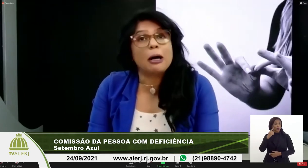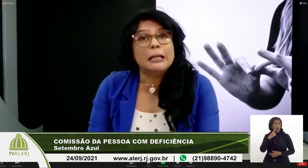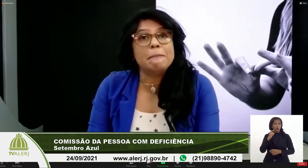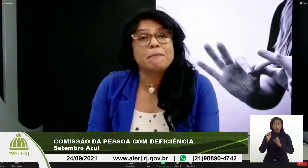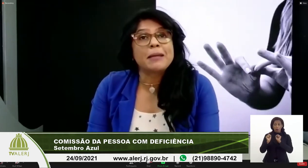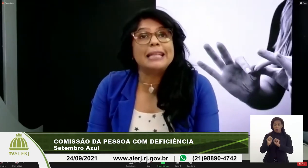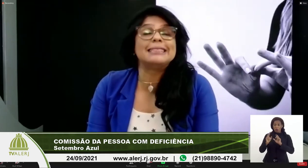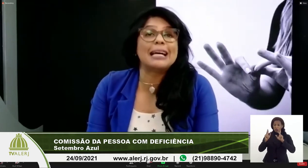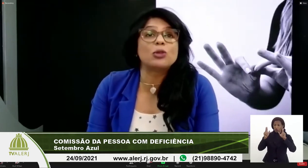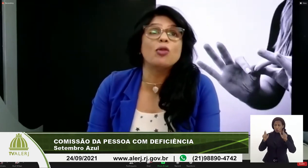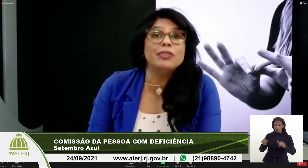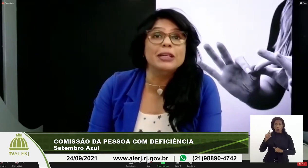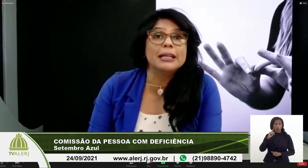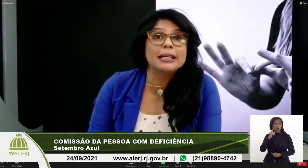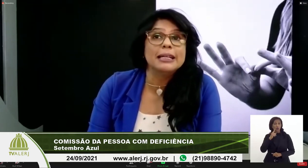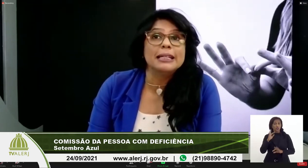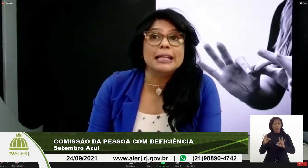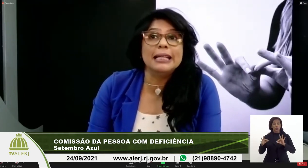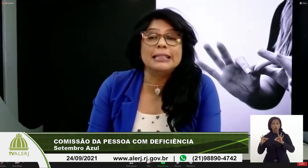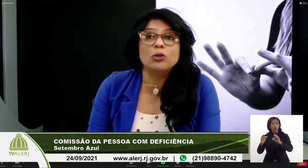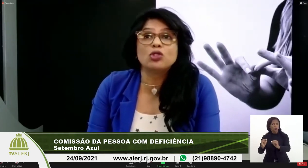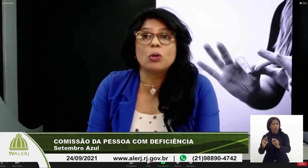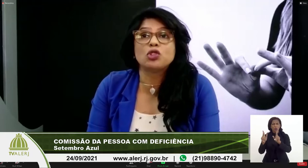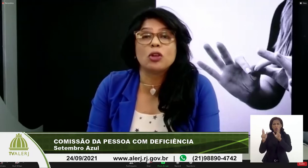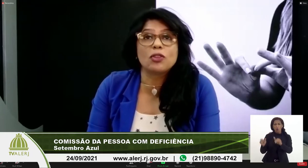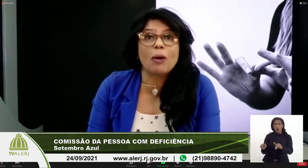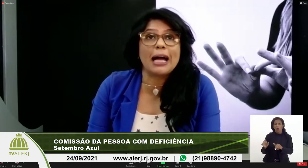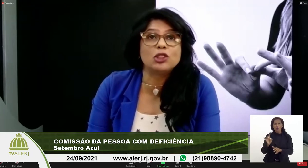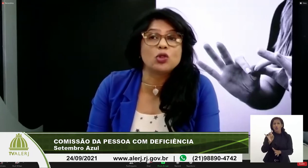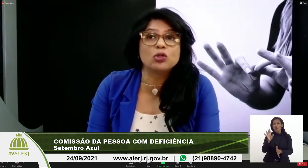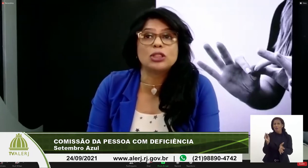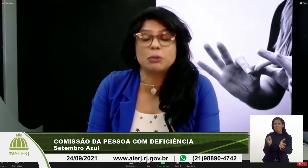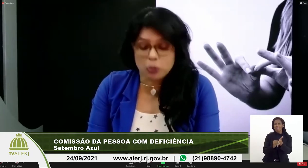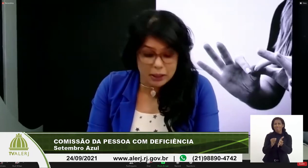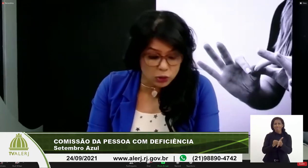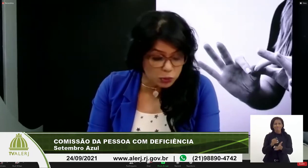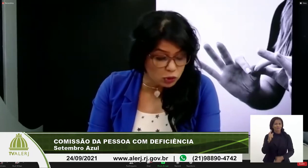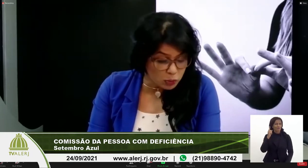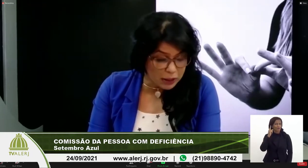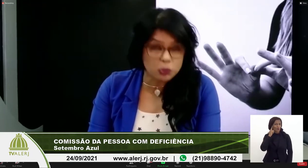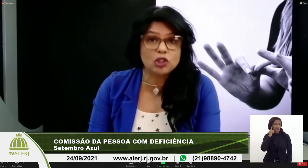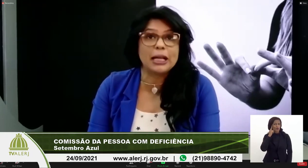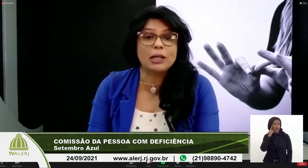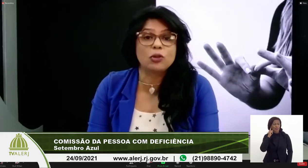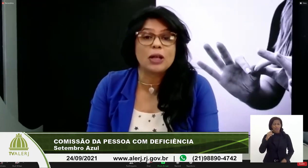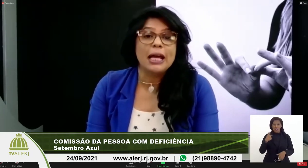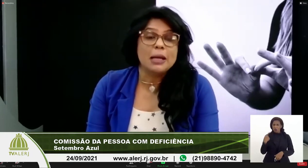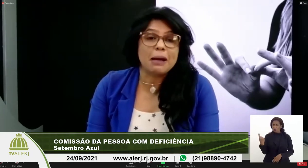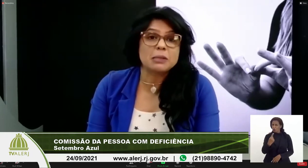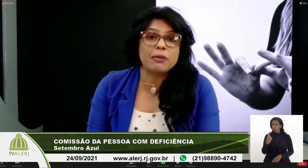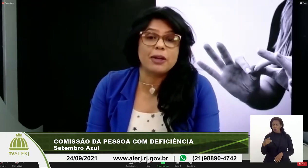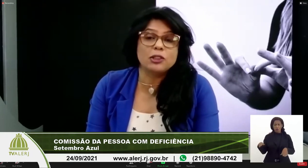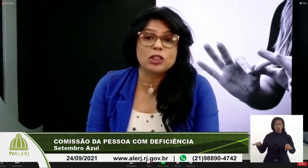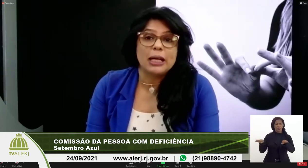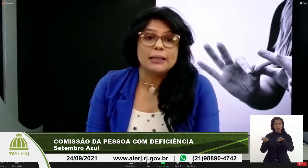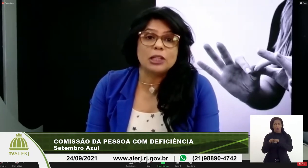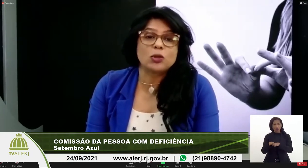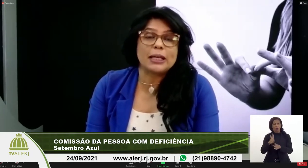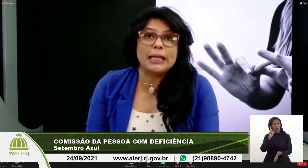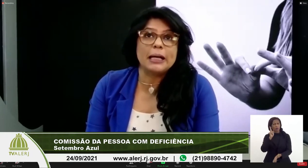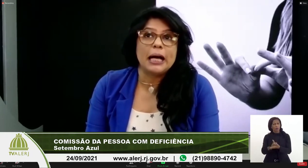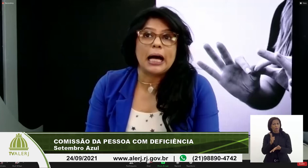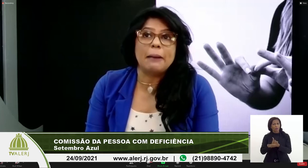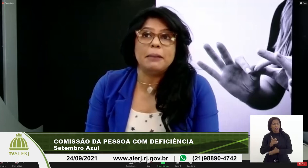ouvintes podem exceto ouvir né então somos todos iguais todos temos os mesmos direitos e mais uma vez